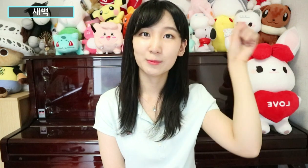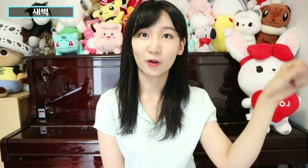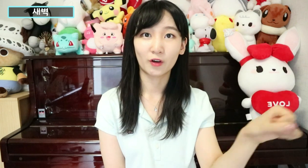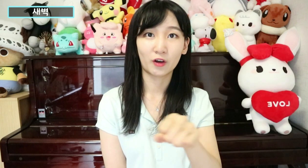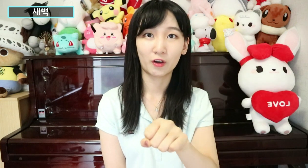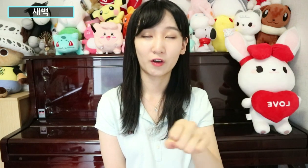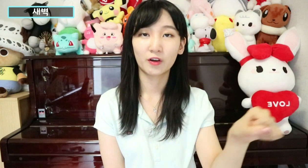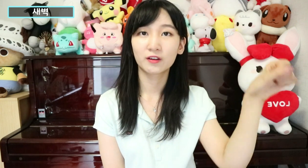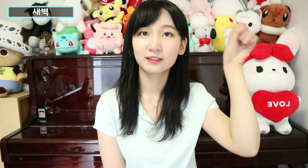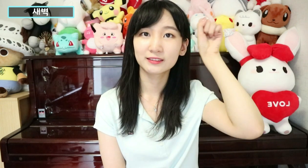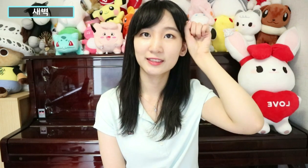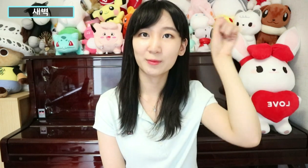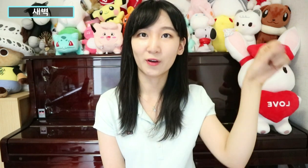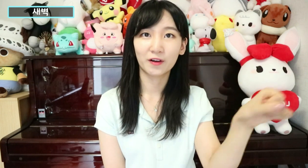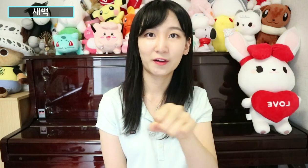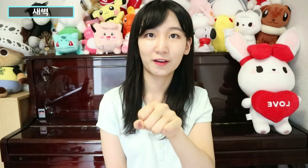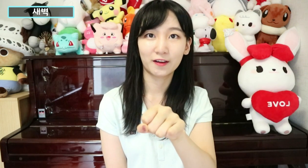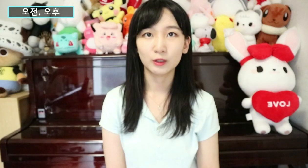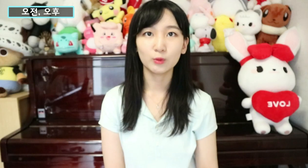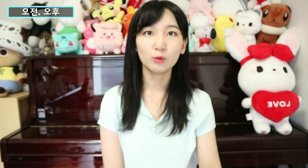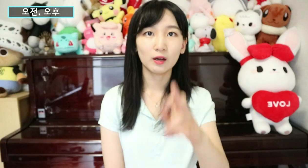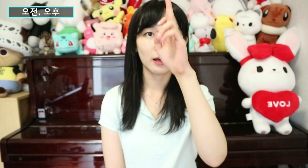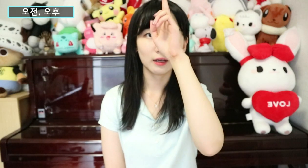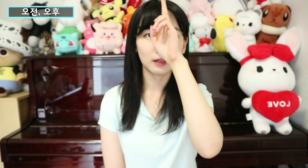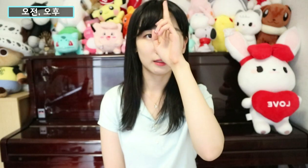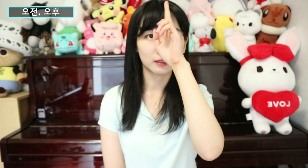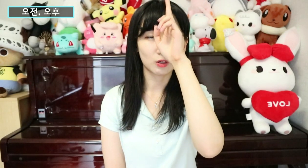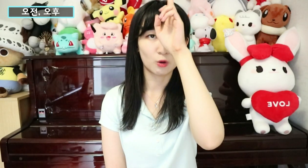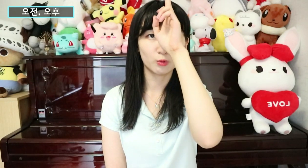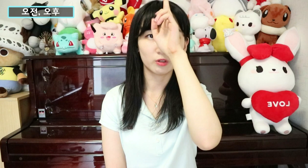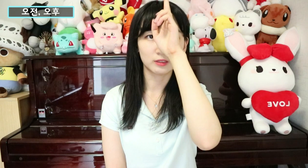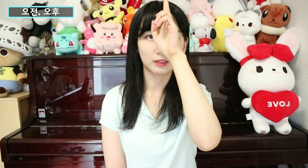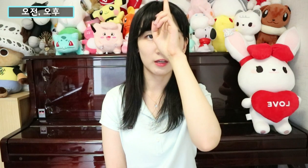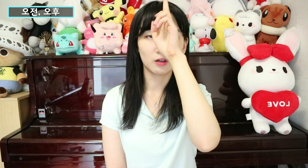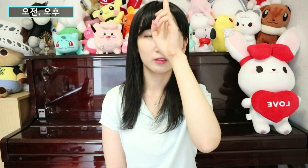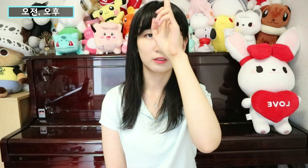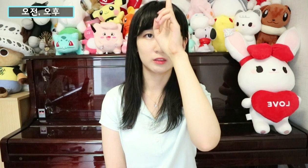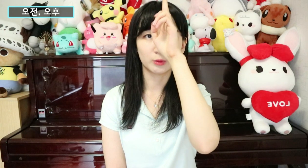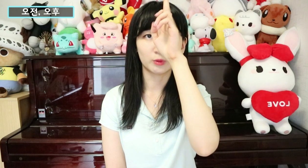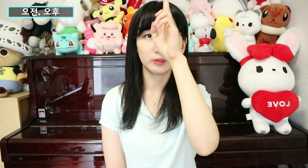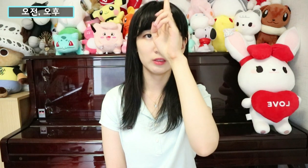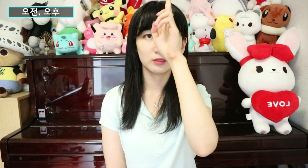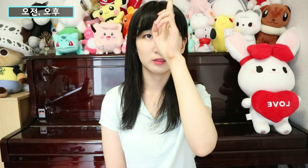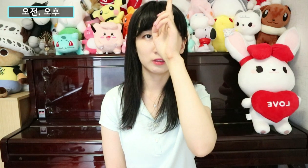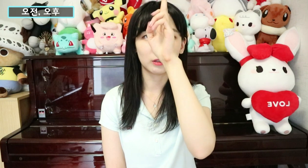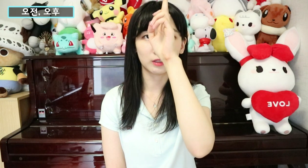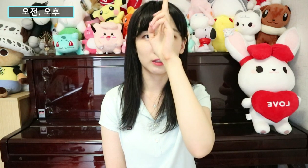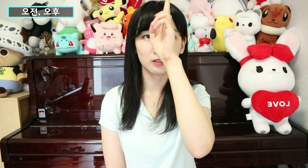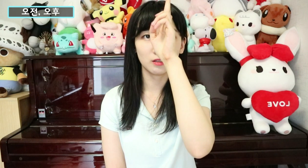새벽. 새벽. 그리고 아까 이게 정우였잖아요. 그래서 이거를 이렇게 해서